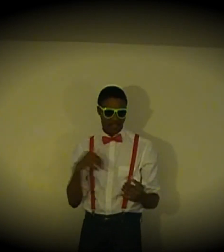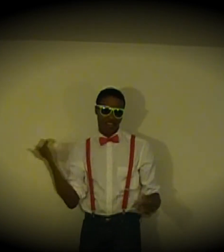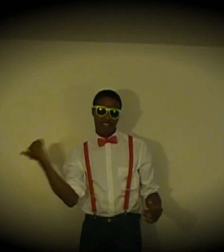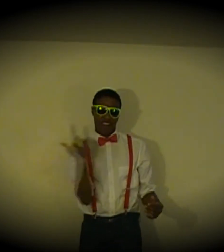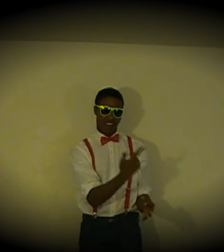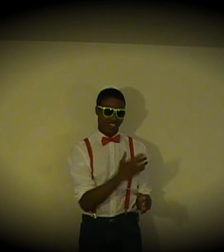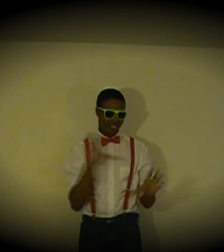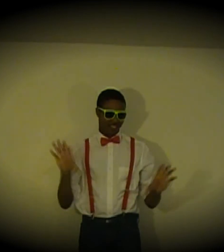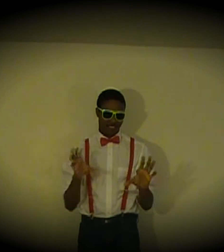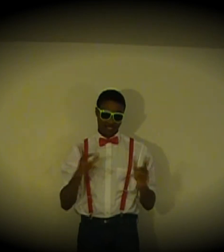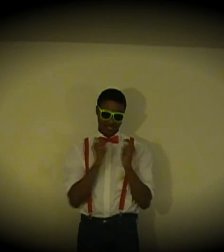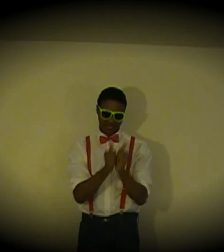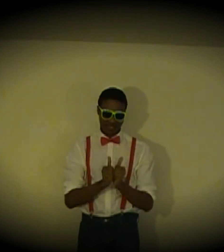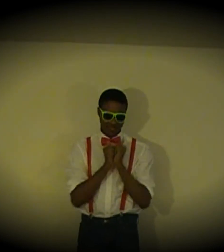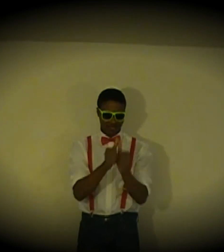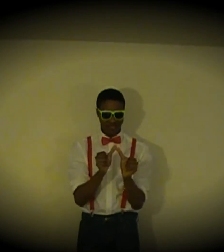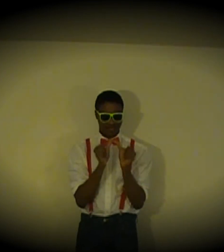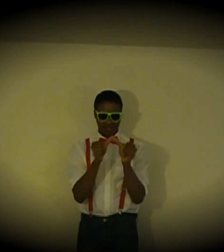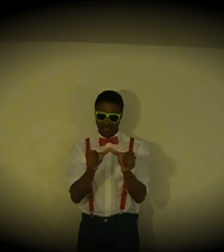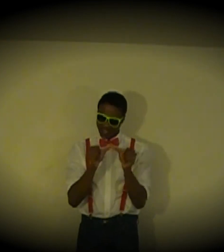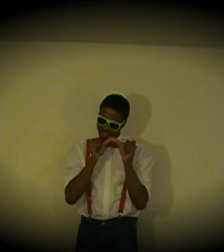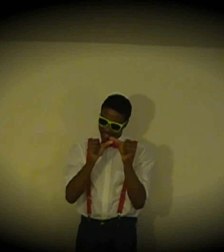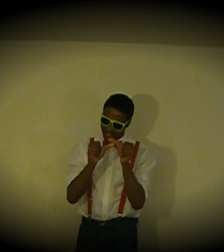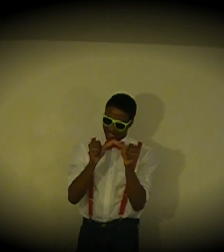지금부터 갈 때까지 가볼까